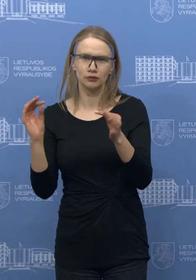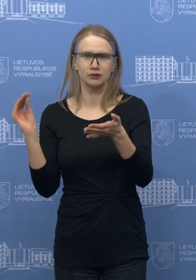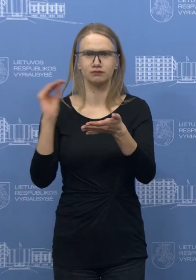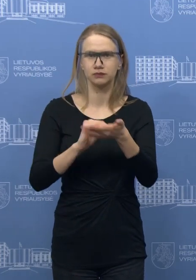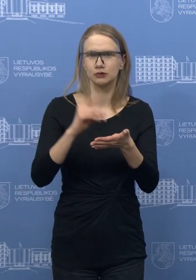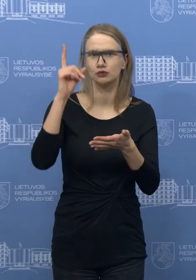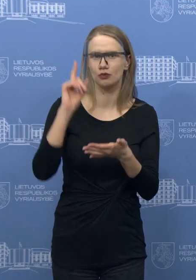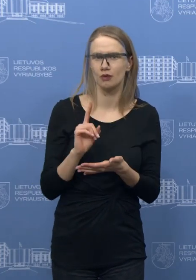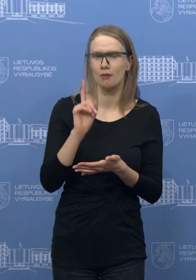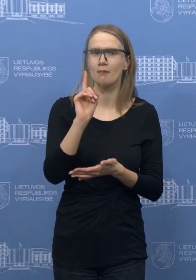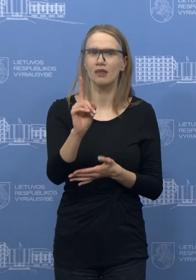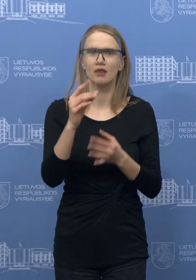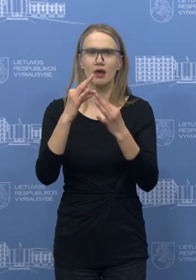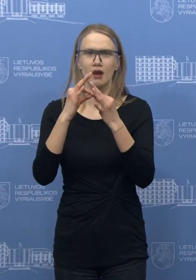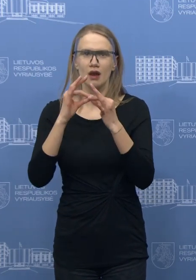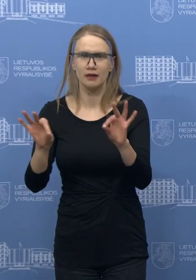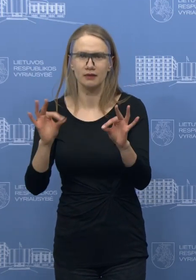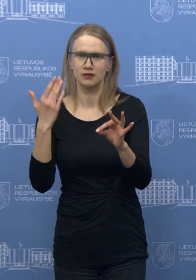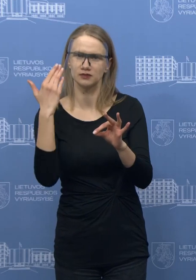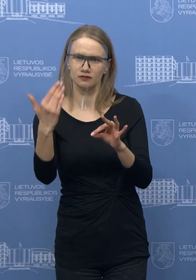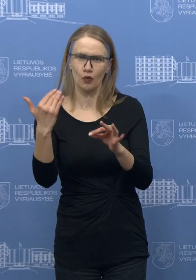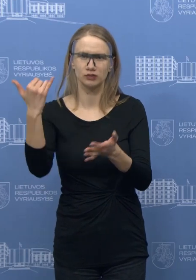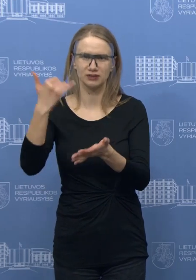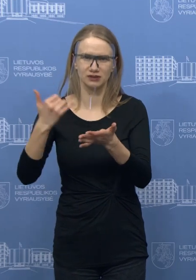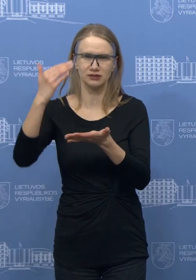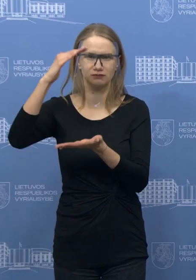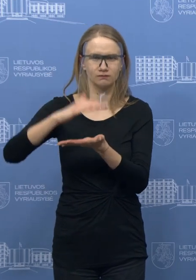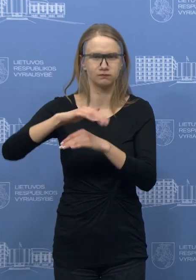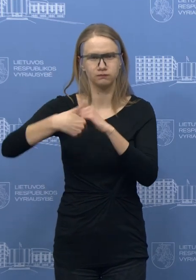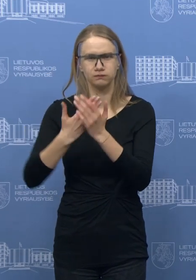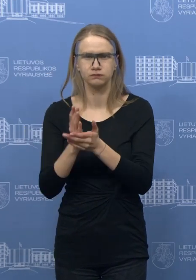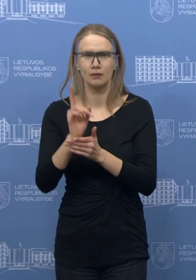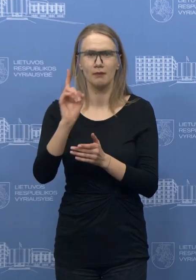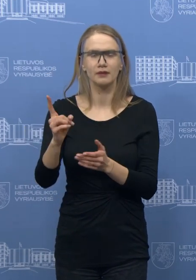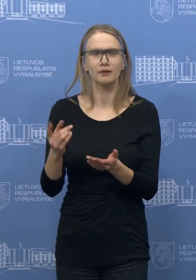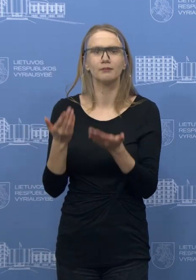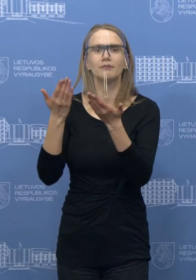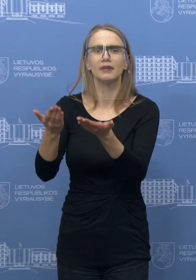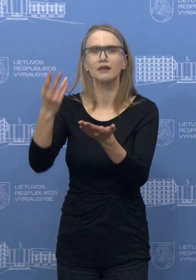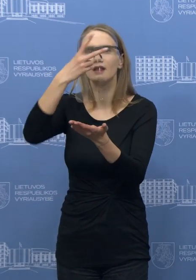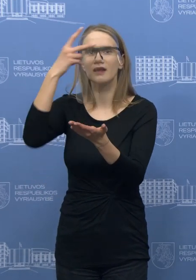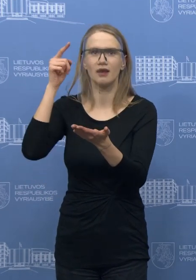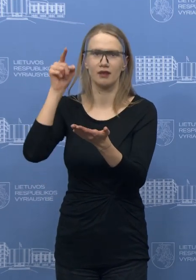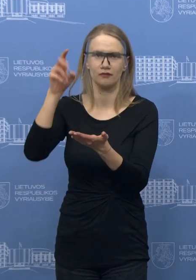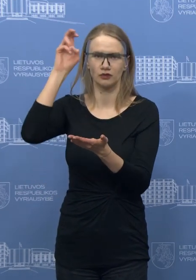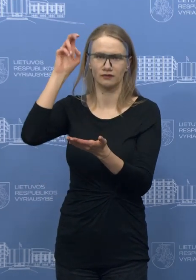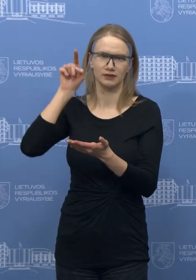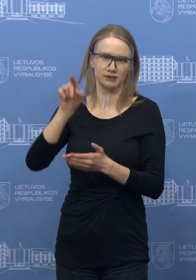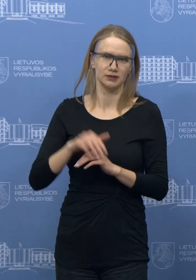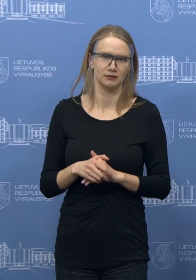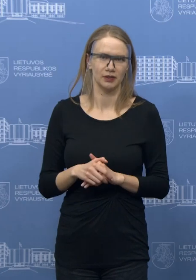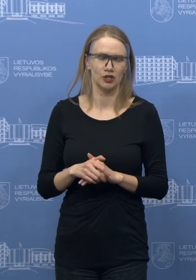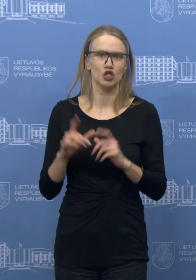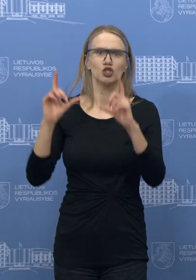nes licenzijos papildomai šito skyščio gamybai yra židuotos tik tai Lietuvos ir Respublikai, taip eksportui tokios